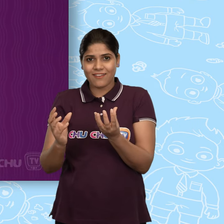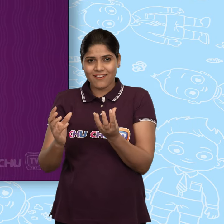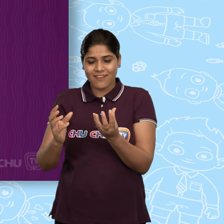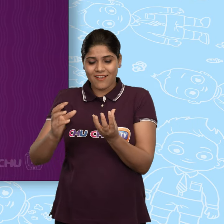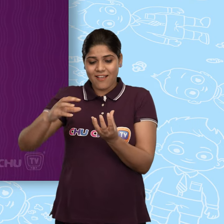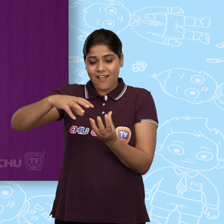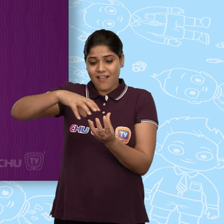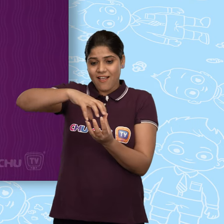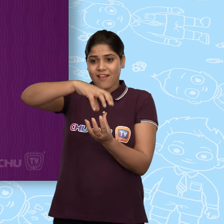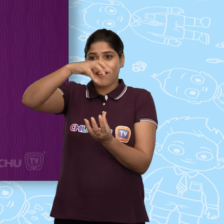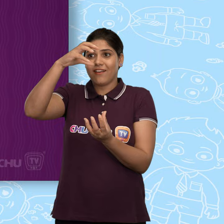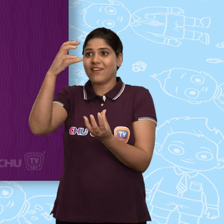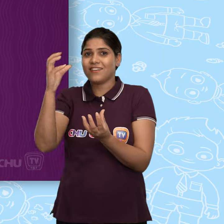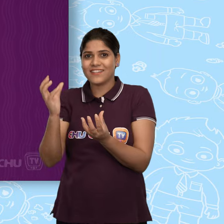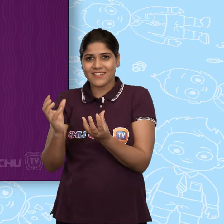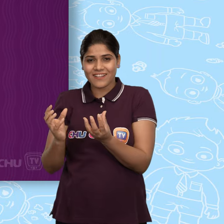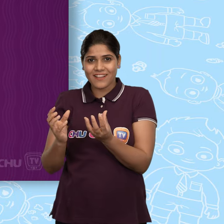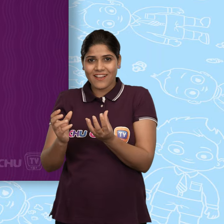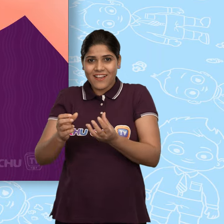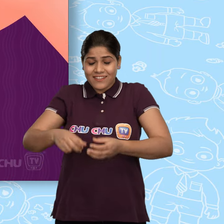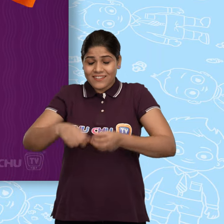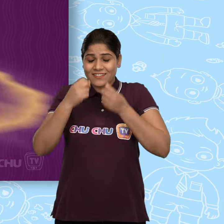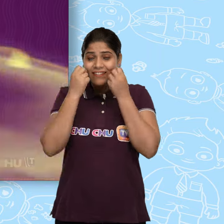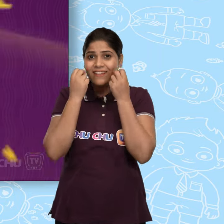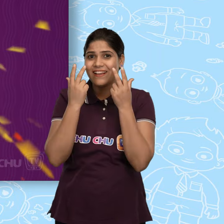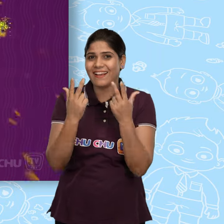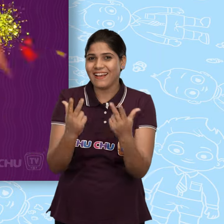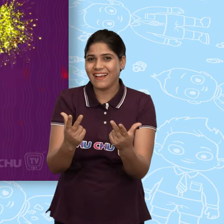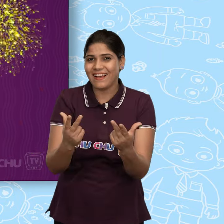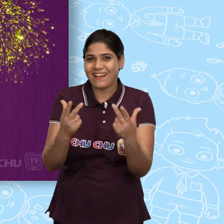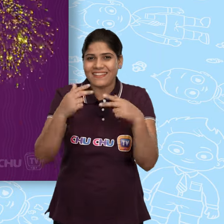जा खोल जा सप्राइज